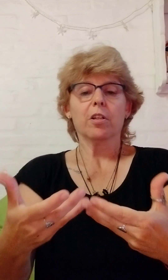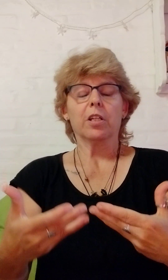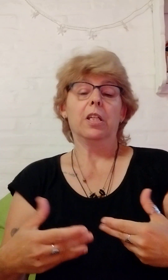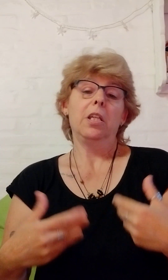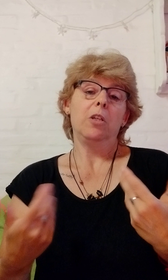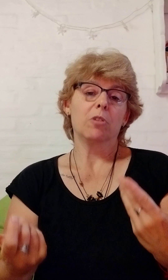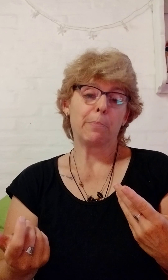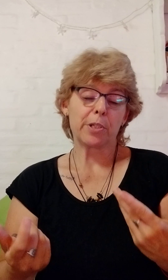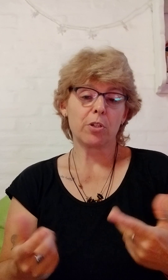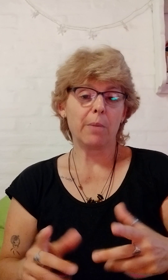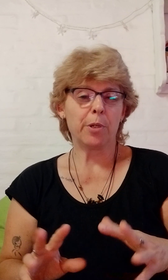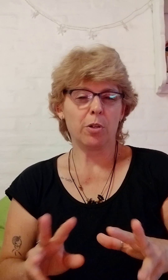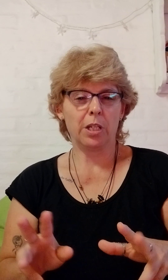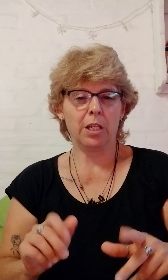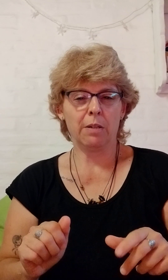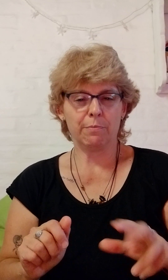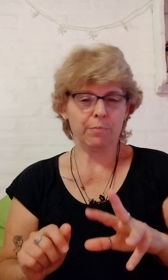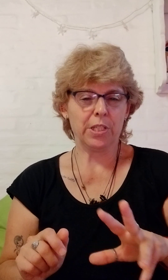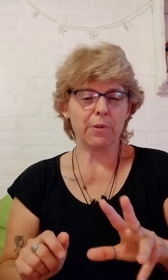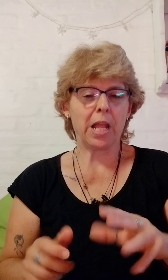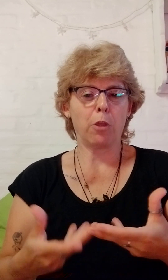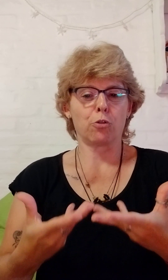Y otras personas. Pero sirven las dos.